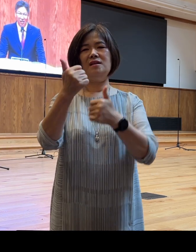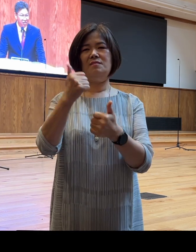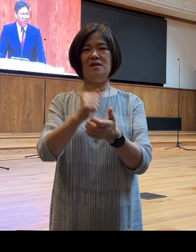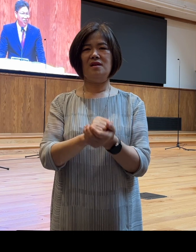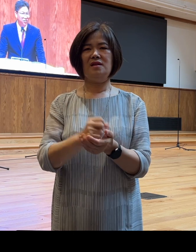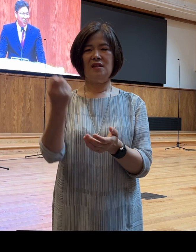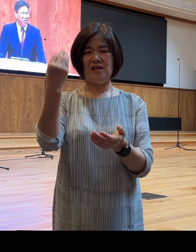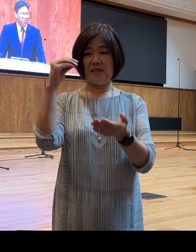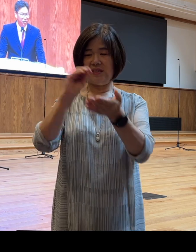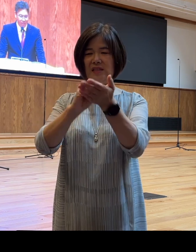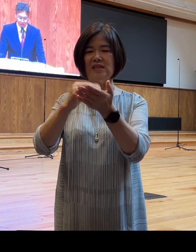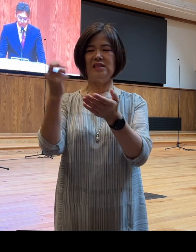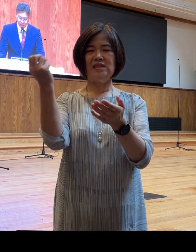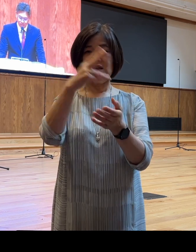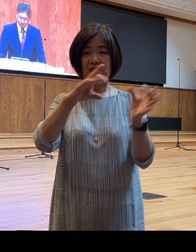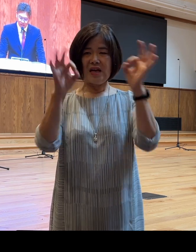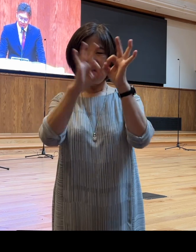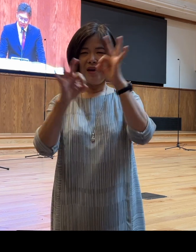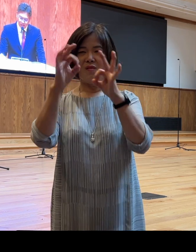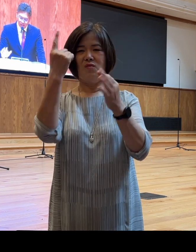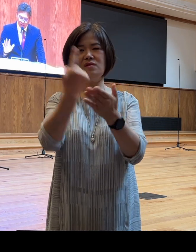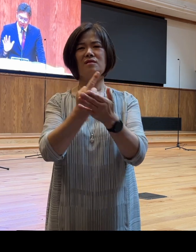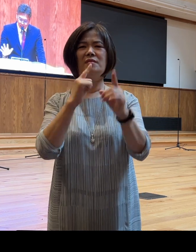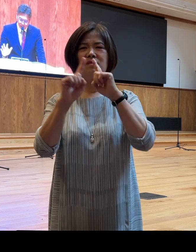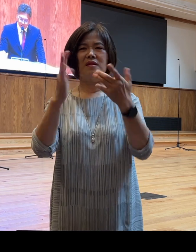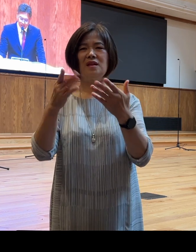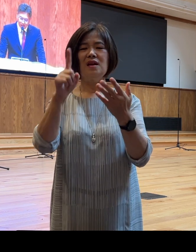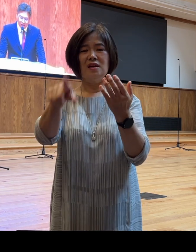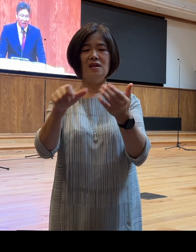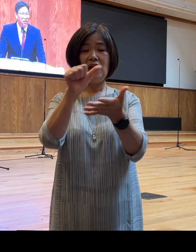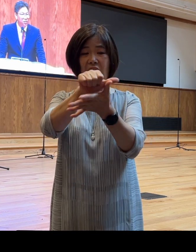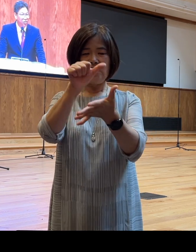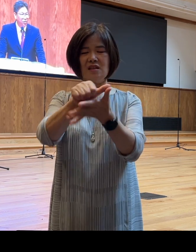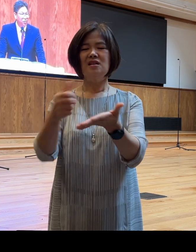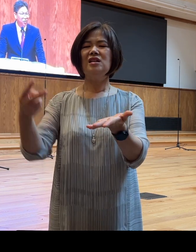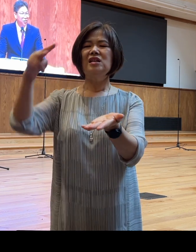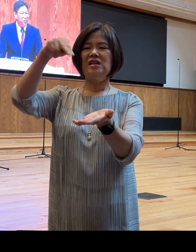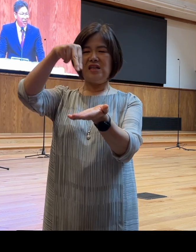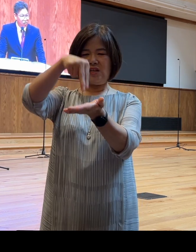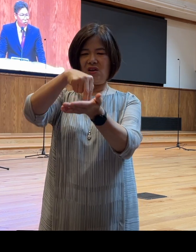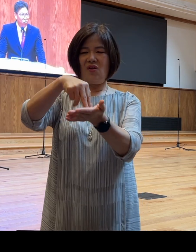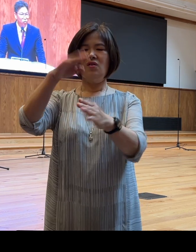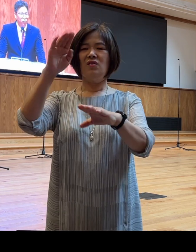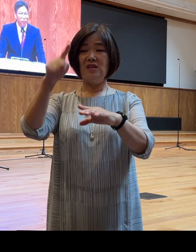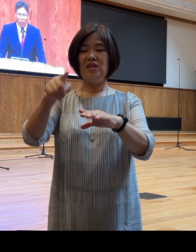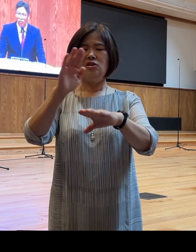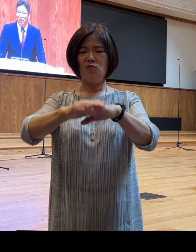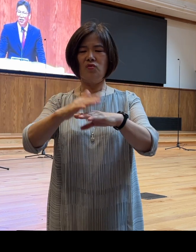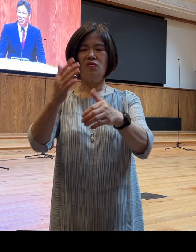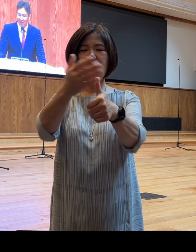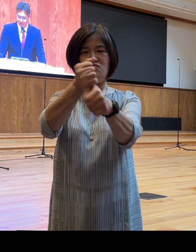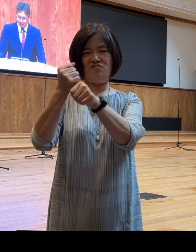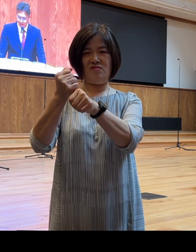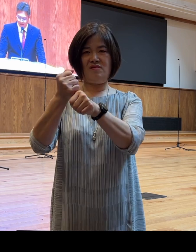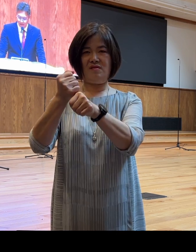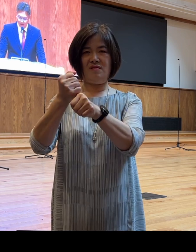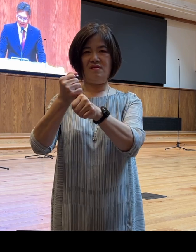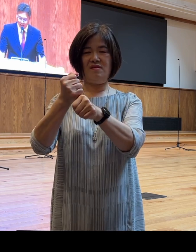찾아가셔서 말씀하십니다 이 아이를 일으켜 내 손으로 붙들라 이 아이를